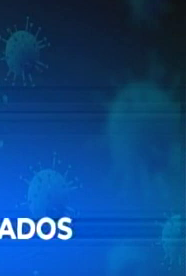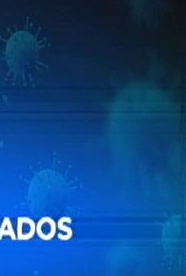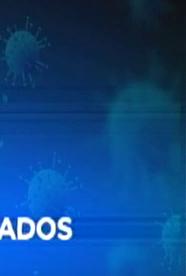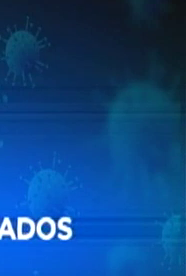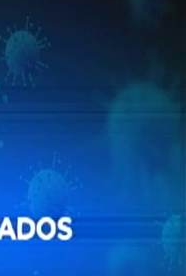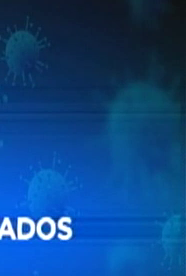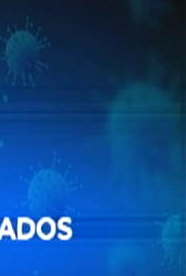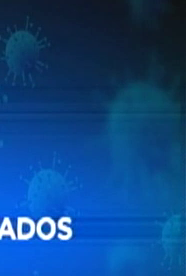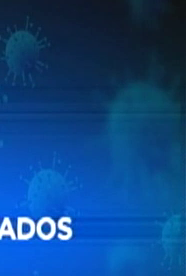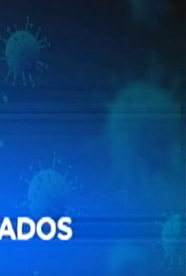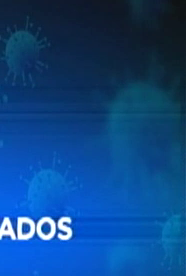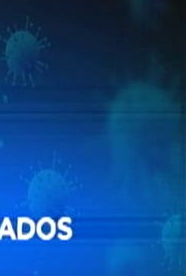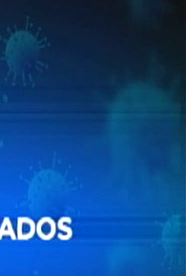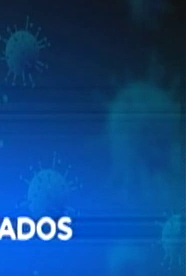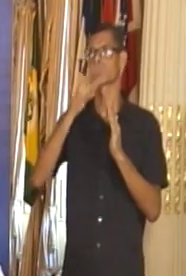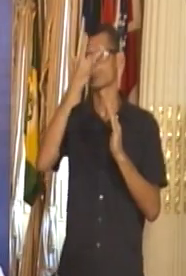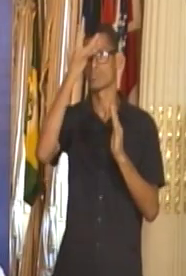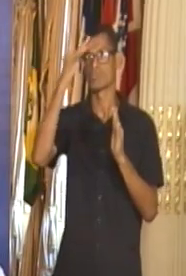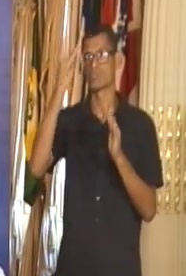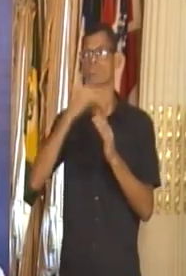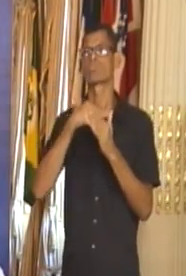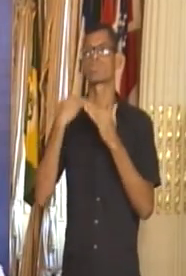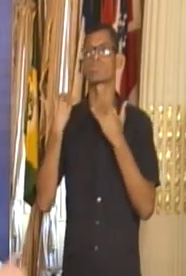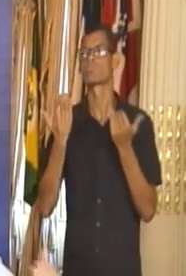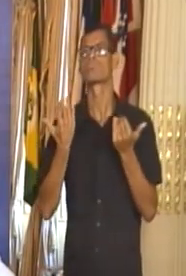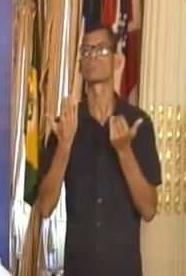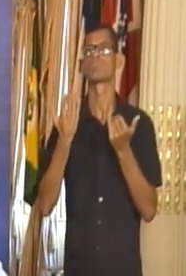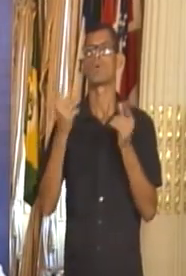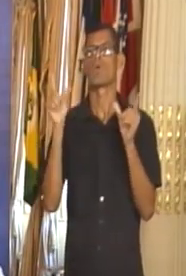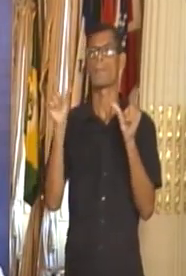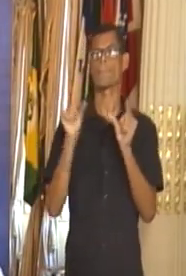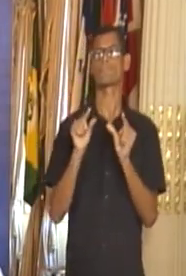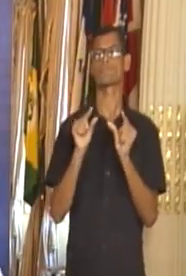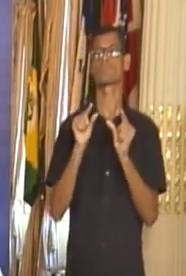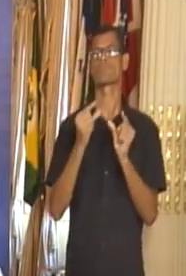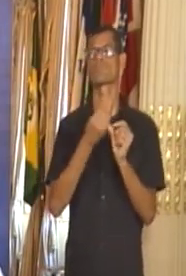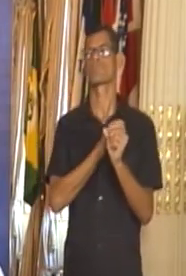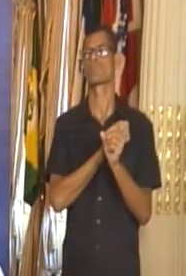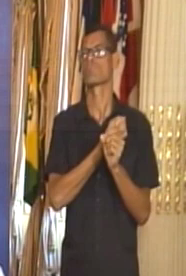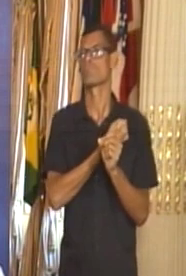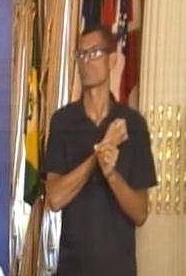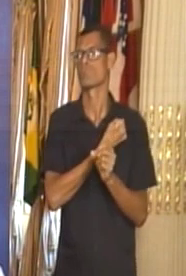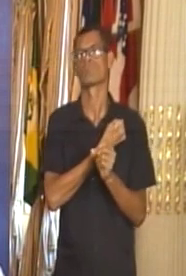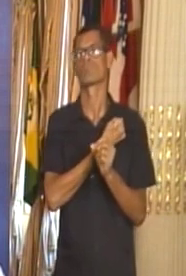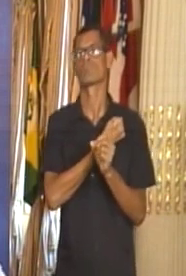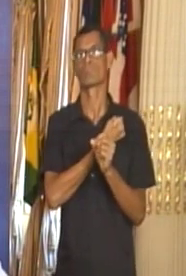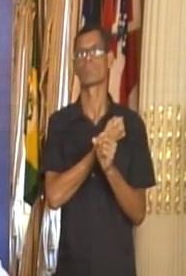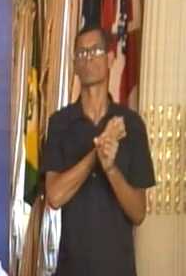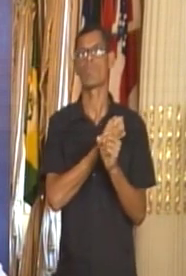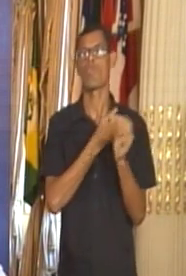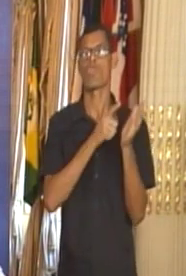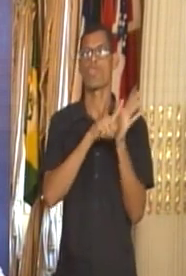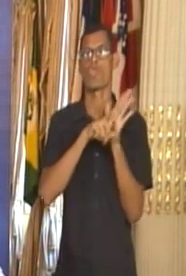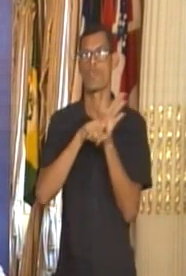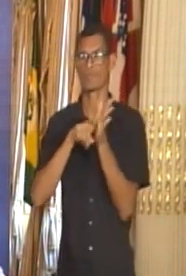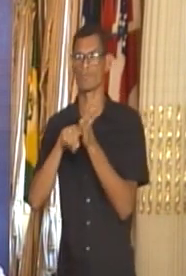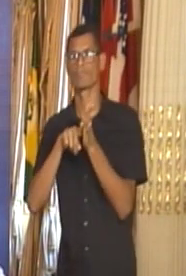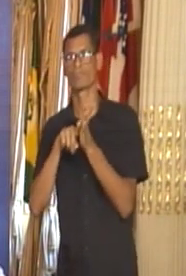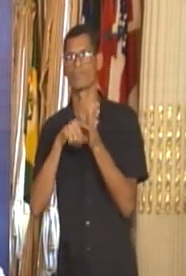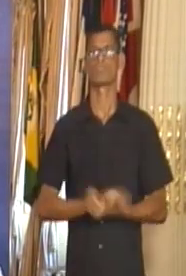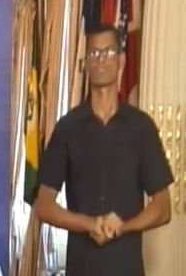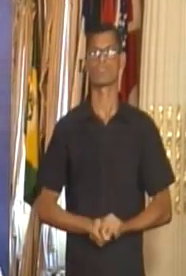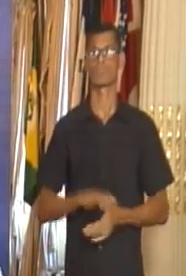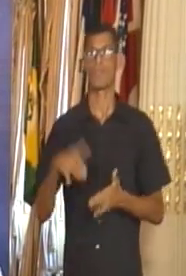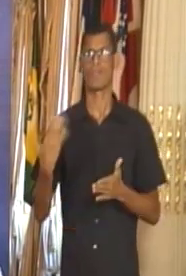.154 casos Entre as mortes divulgadas, uma chamou atenção, a de um bebê de apenas sete meses